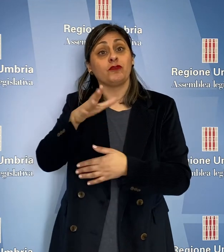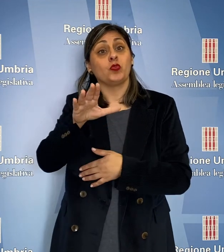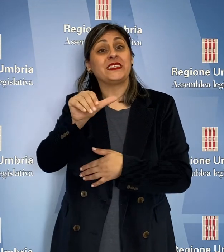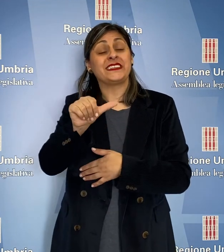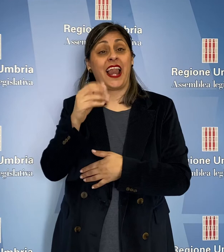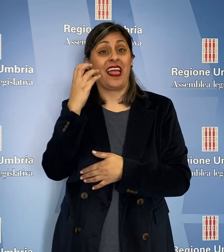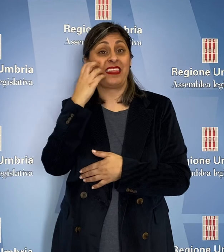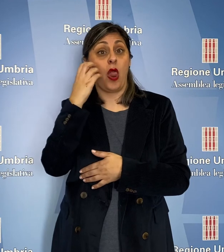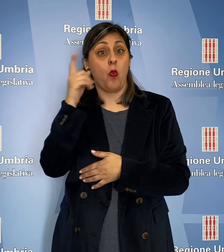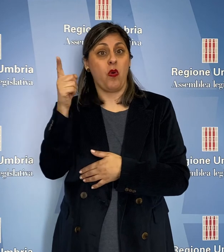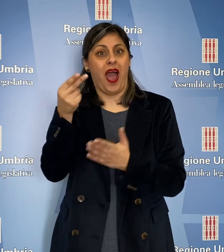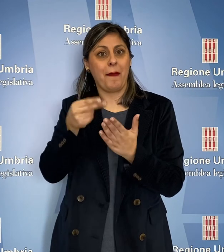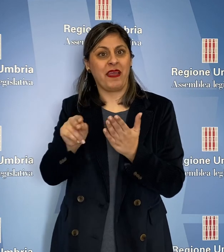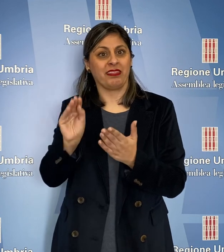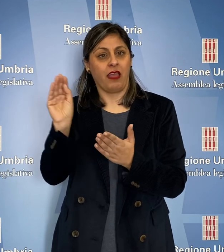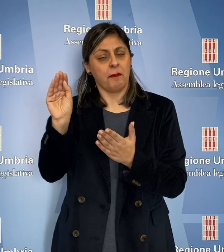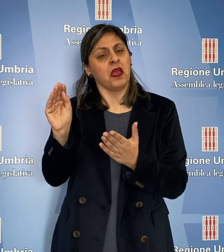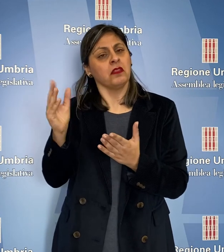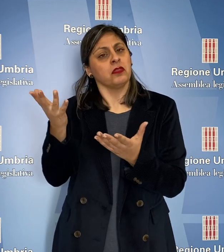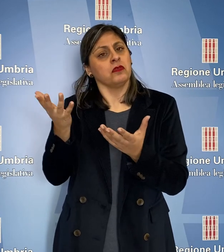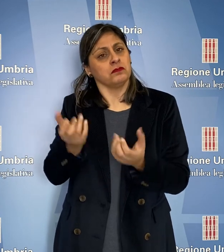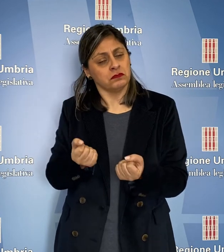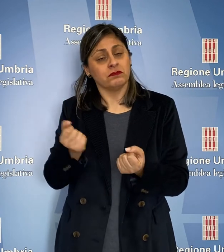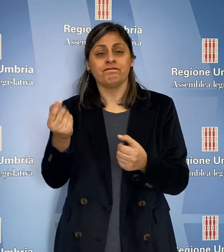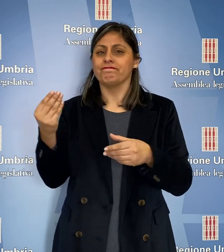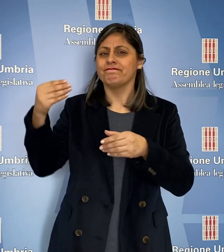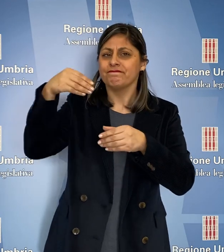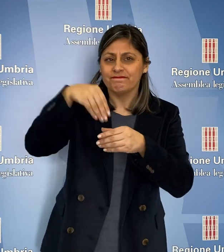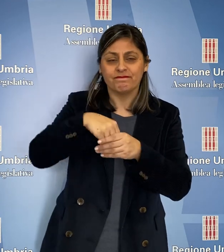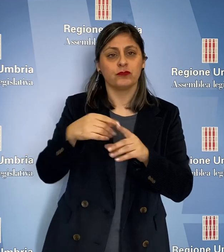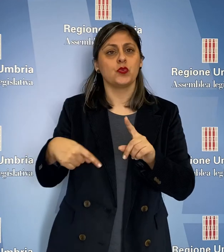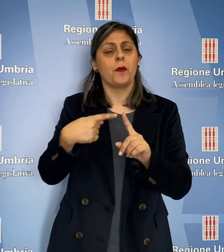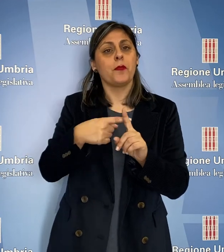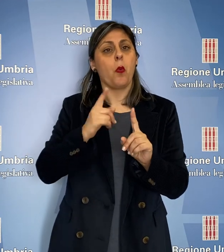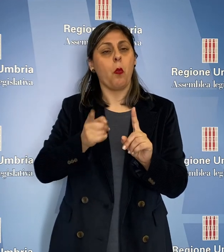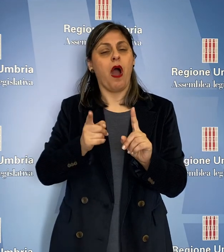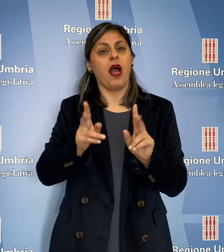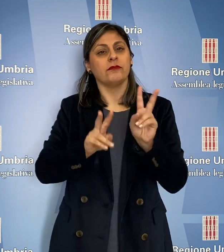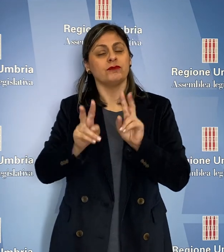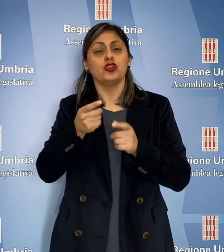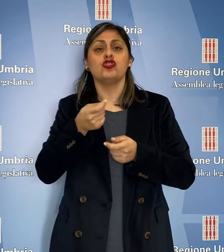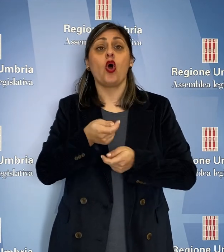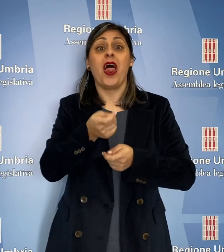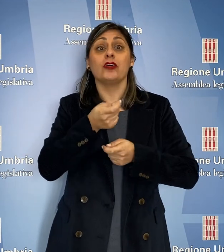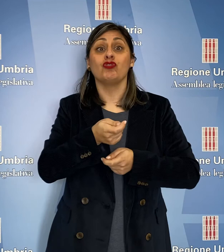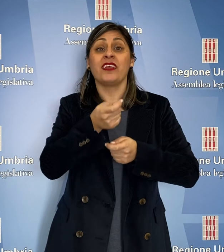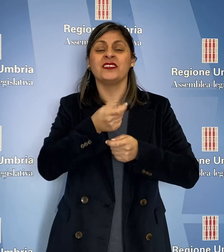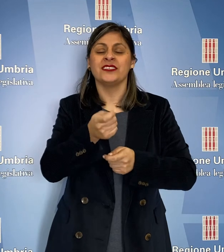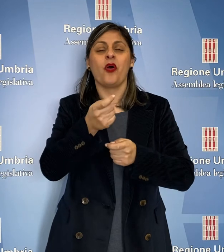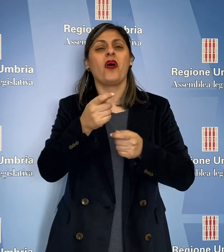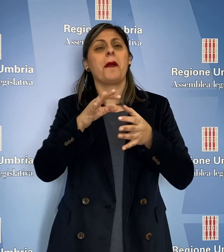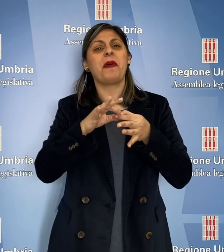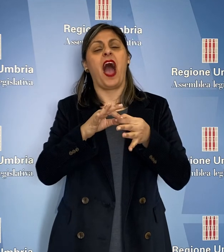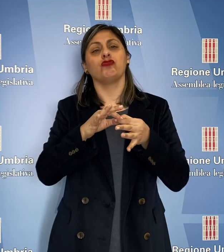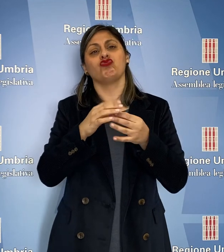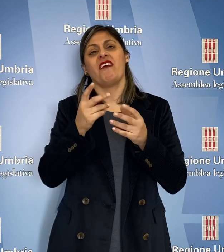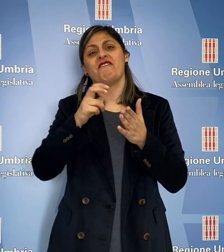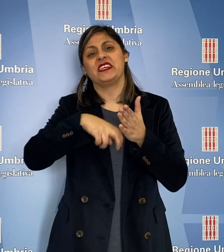Movimento 5 Stelle, Thomas De Luca, che inserisce nel dispositivo anche la sollecitazione per una piena pace